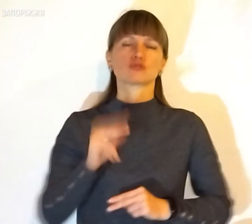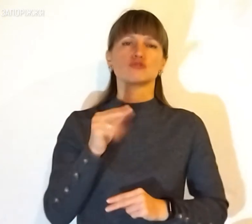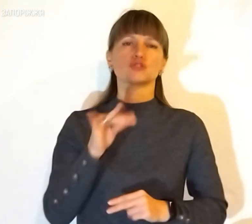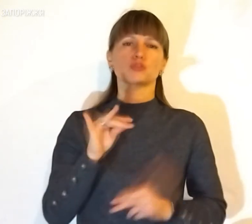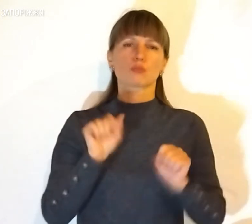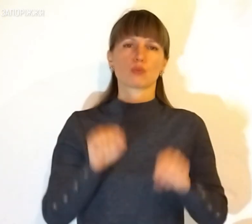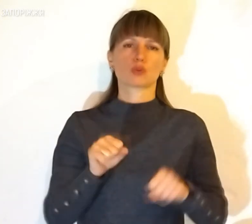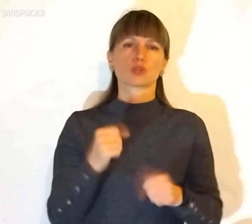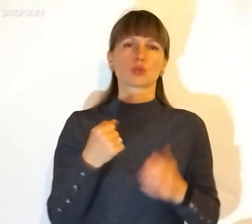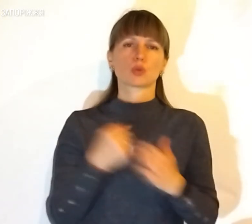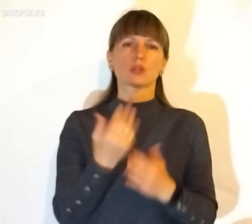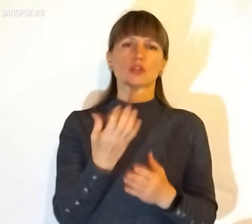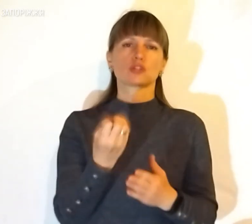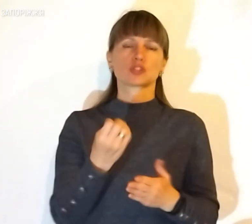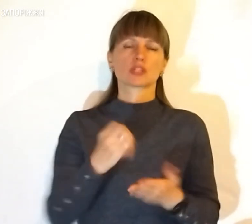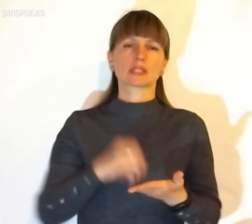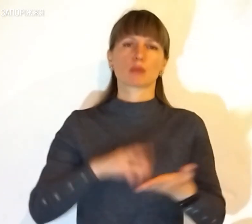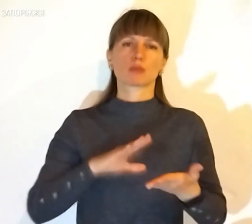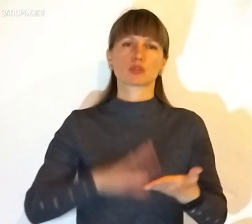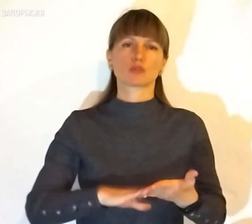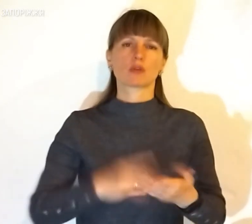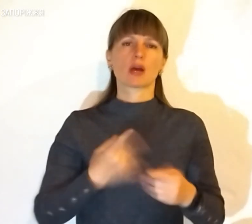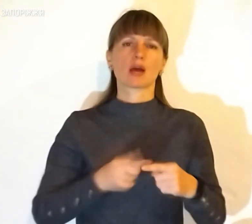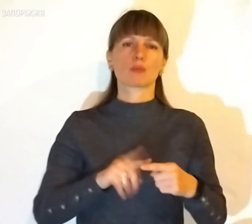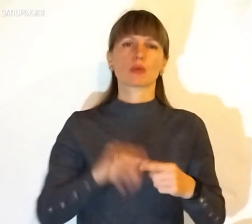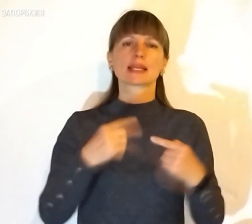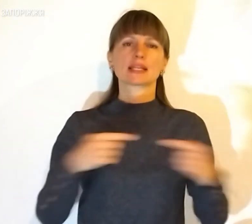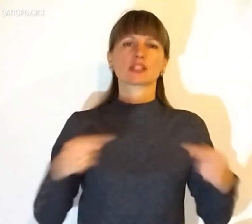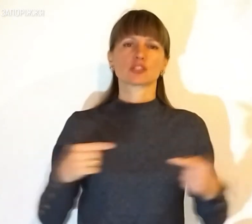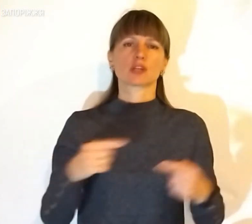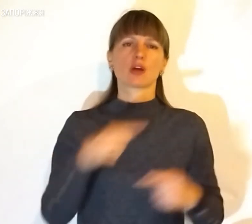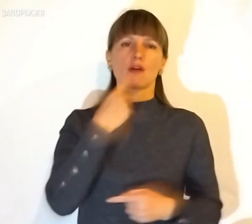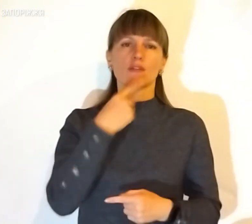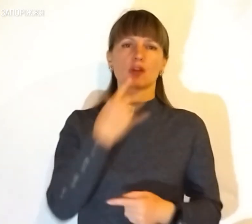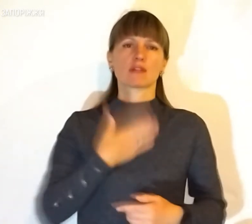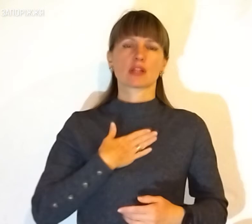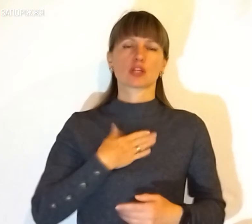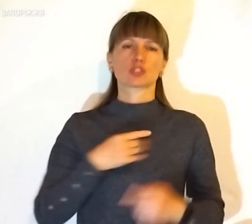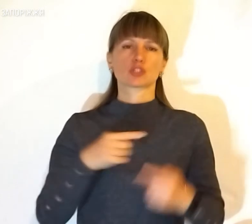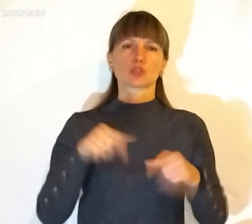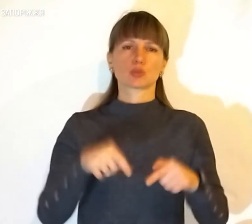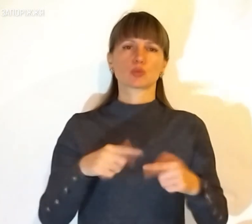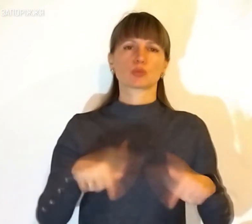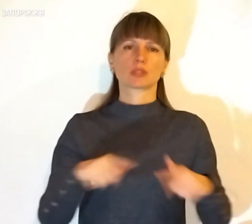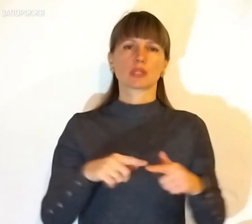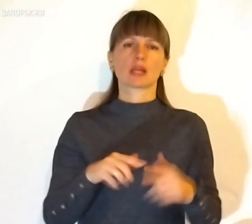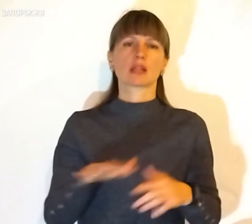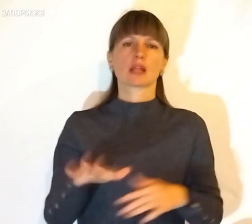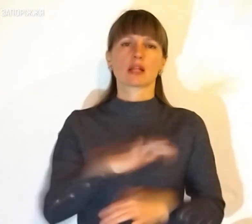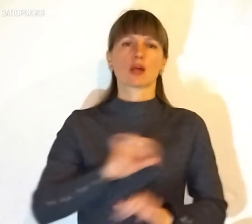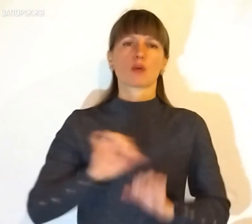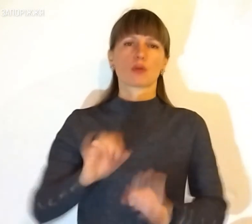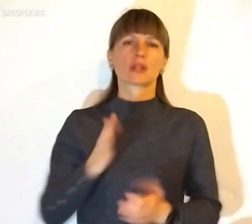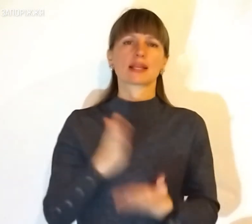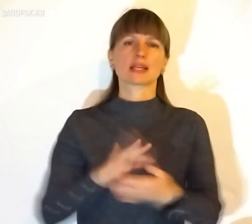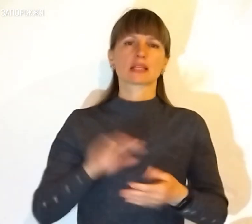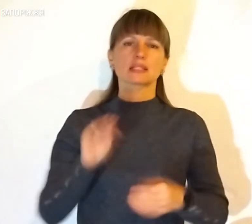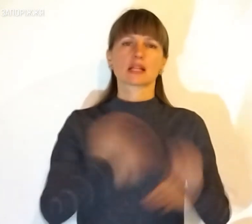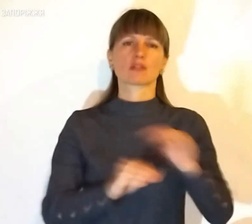чи можна до неї ще записуватися, про це та інше сьогодні говоримо в нашій студії. Територіальна оборона є складовою